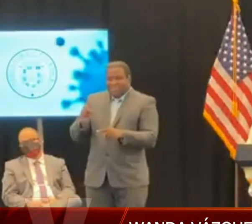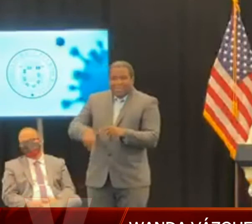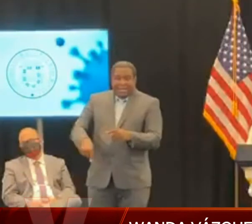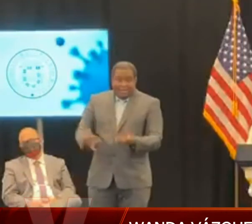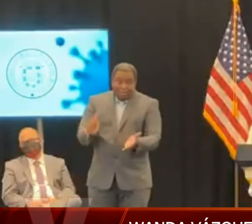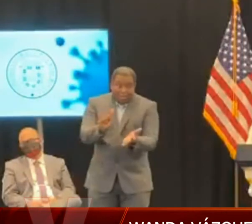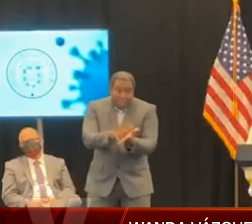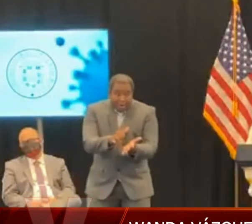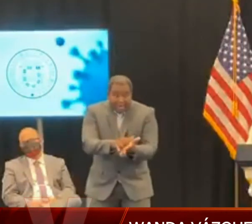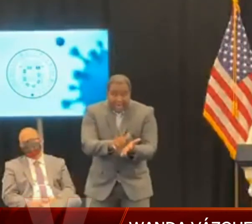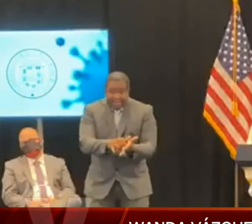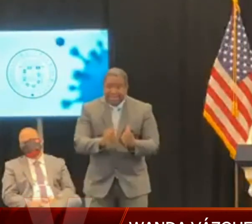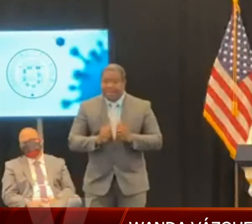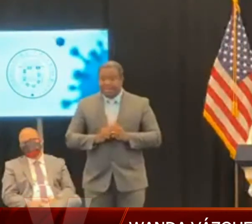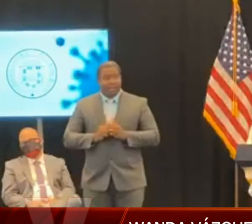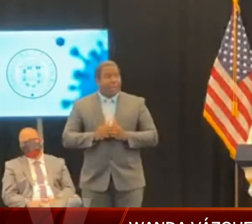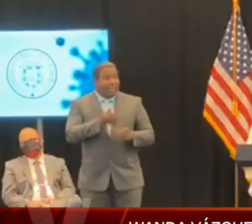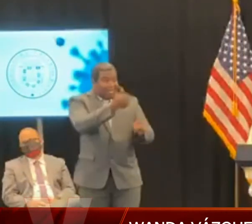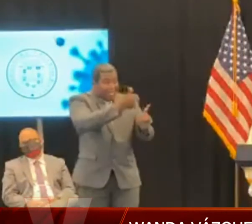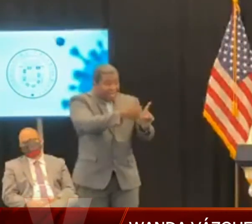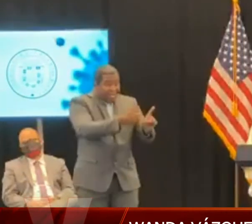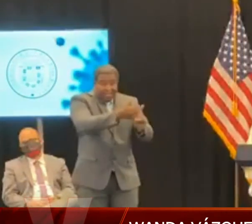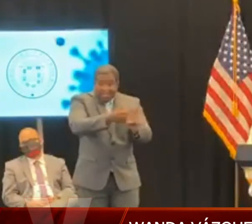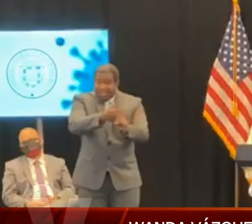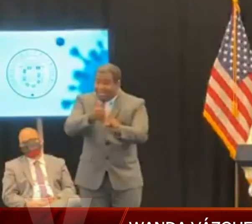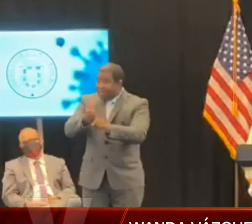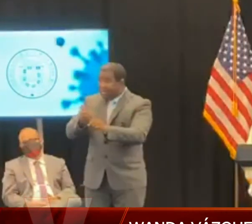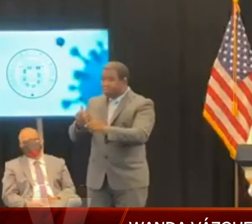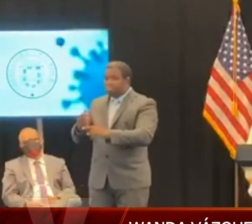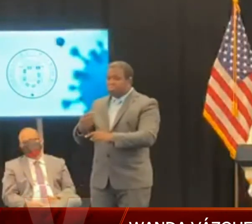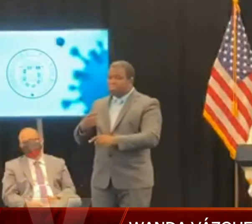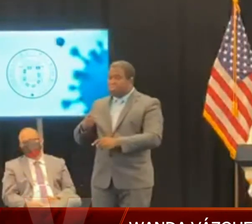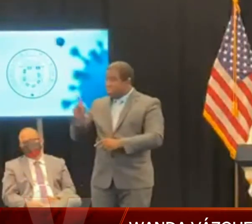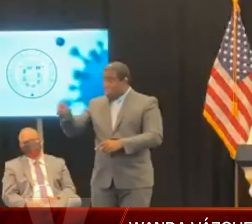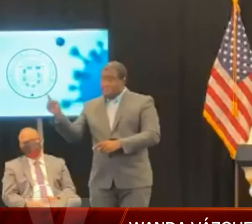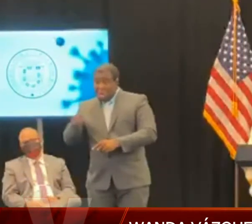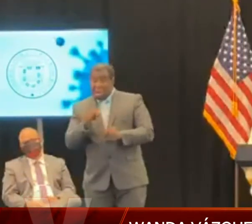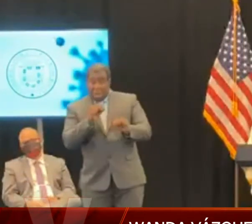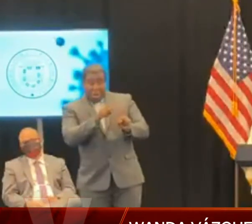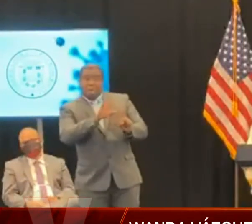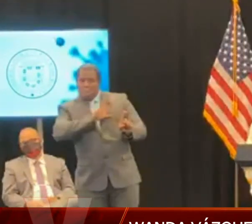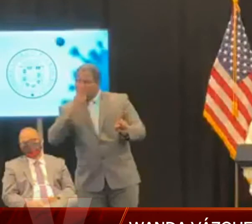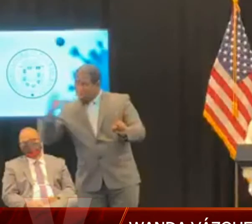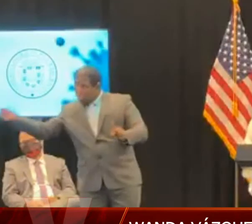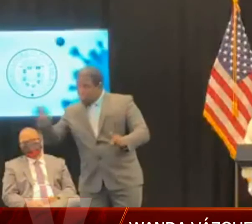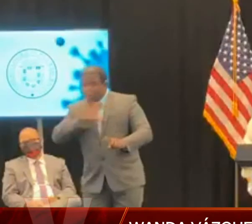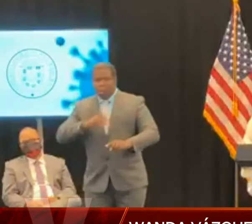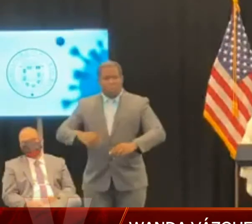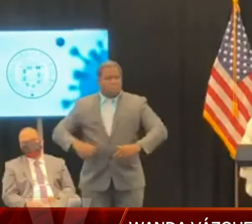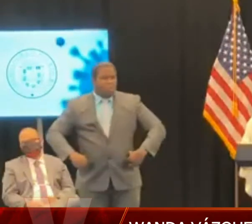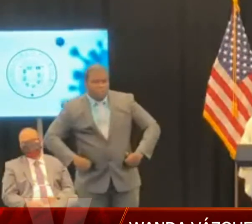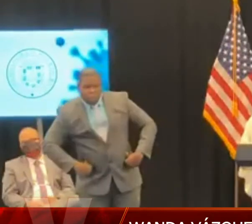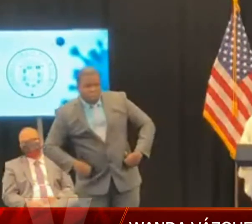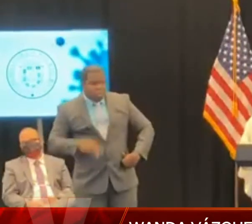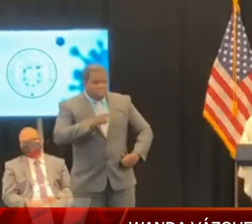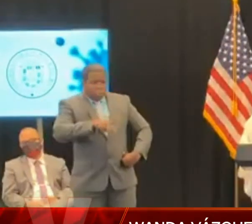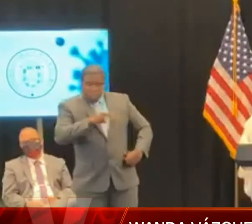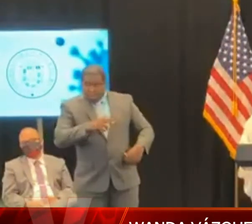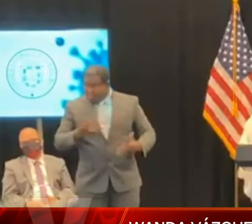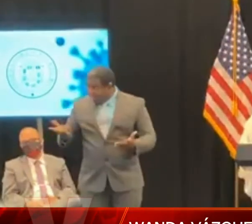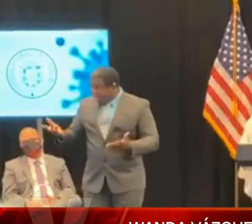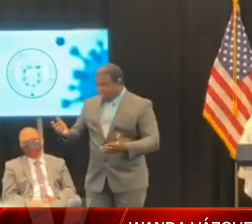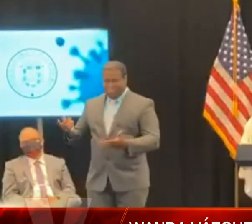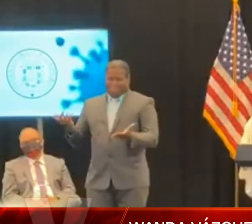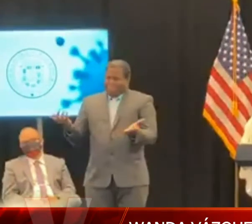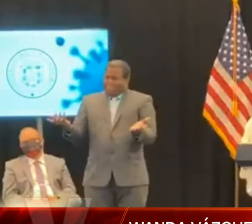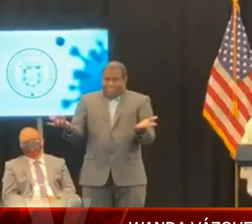nuestro Puerto Rico. Seamos conscientes con esa responsabilidad ciudadana. Tenemos todos que recordar que si amamos